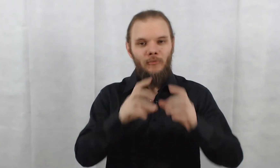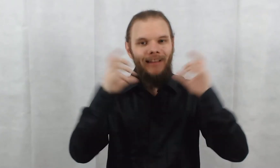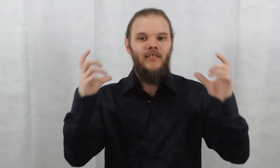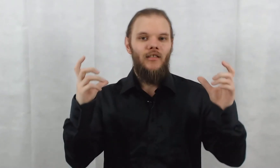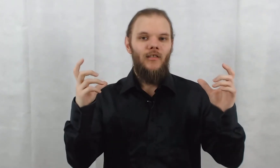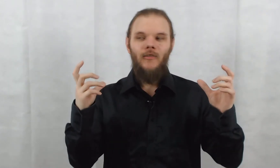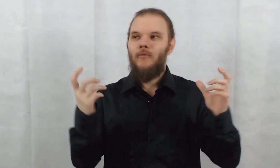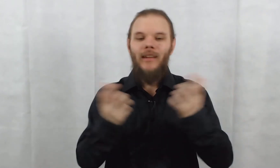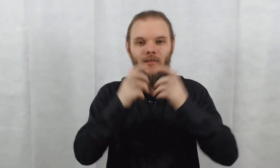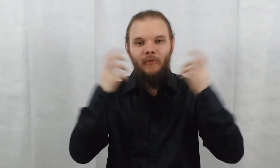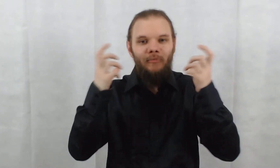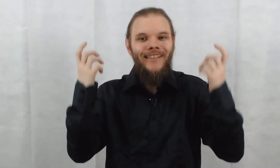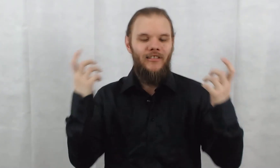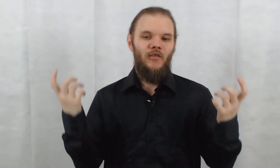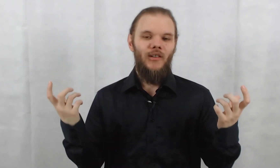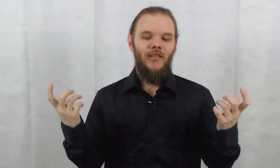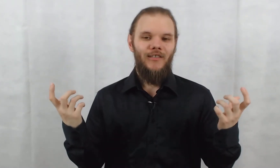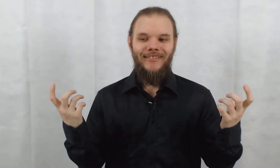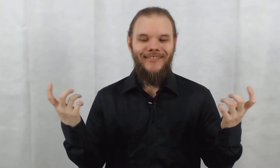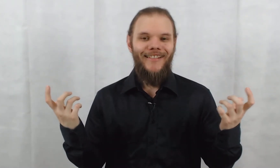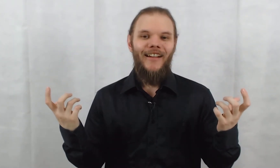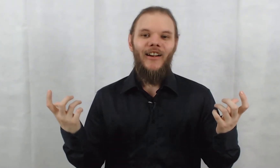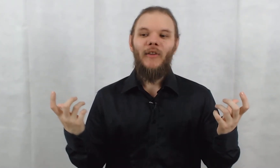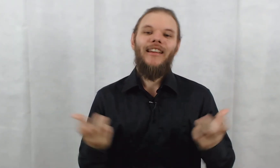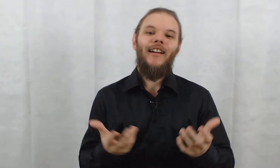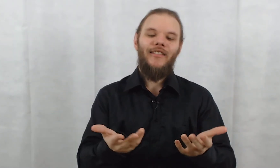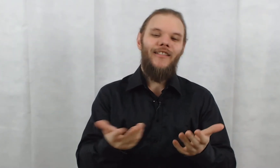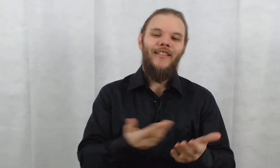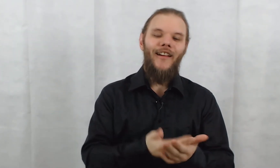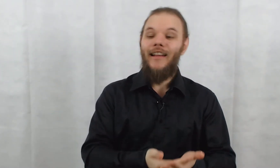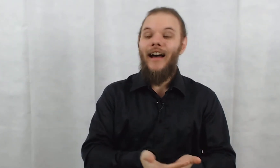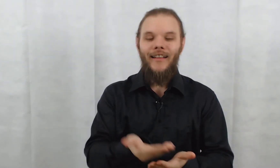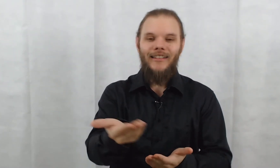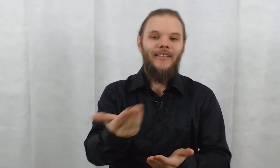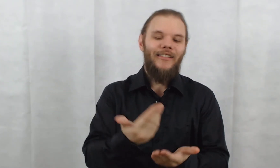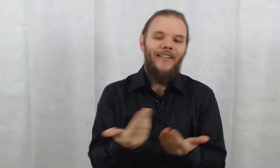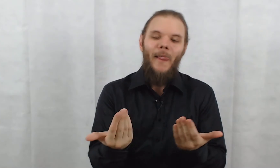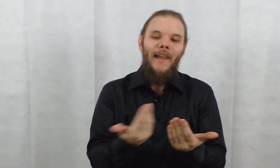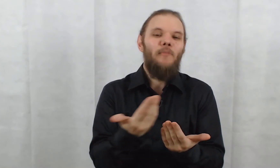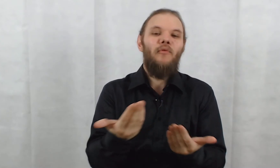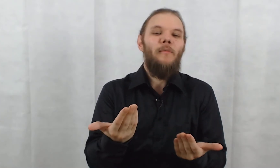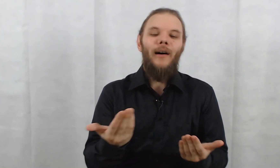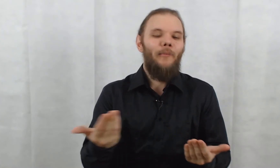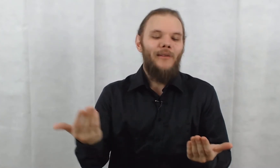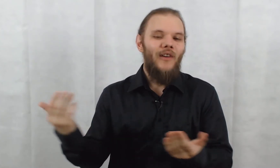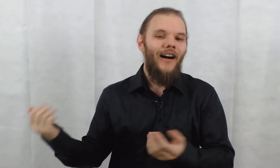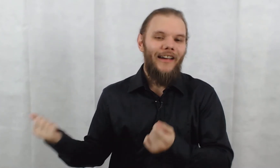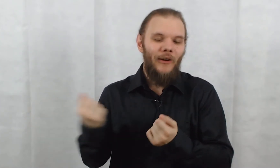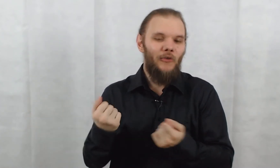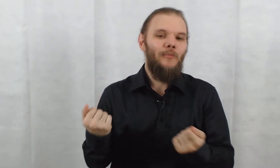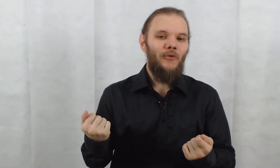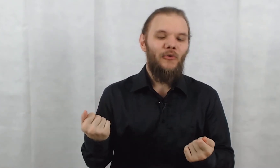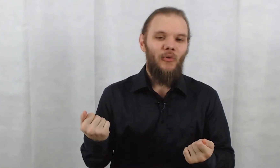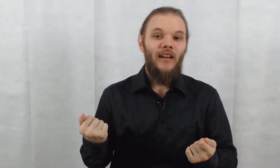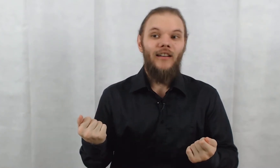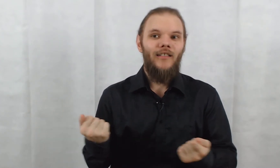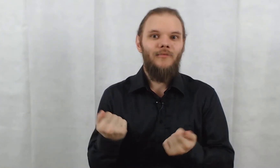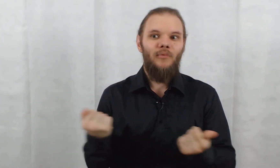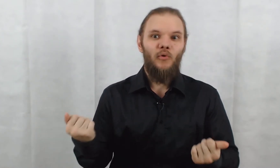masque, merde, votre masque, quoi. Alors, certes, là, elle ne pouvait pas prévoir et avoir son masque sur elle, pour le coup.